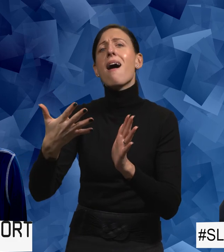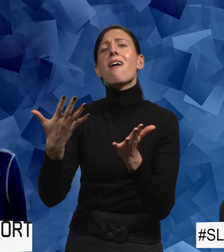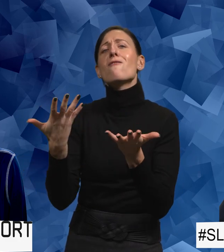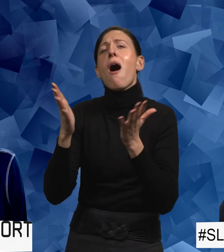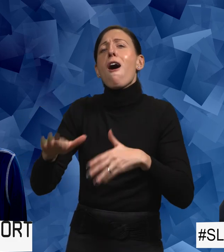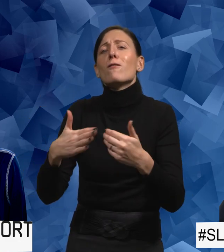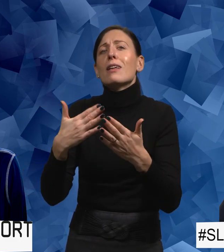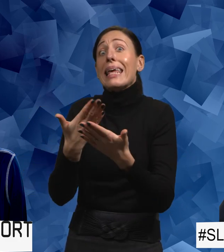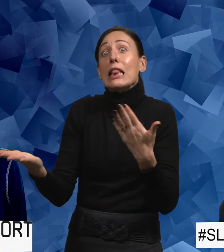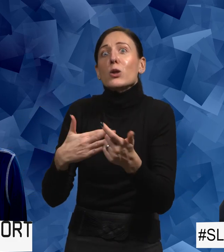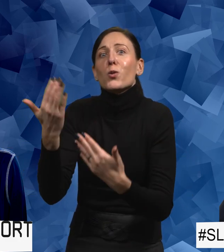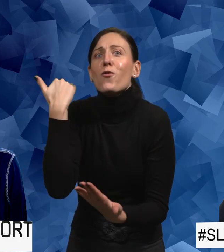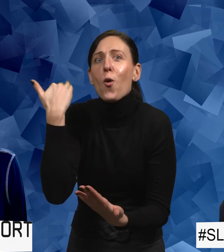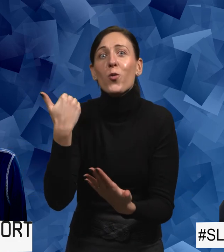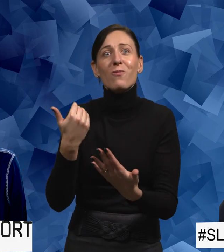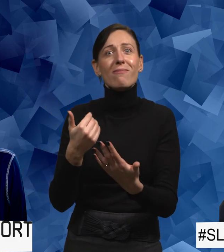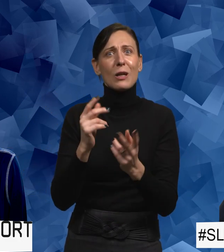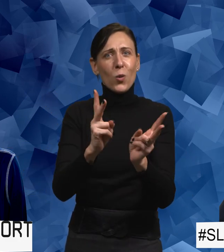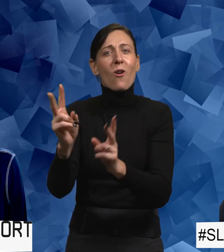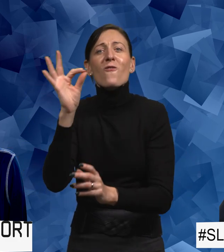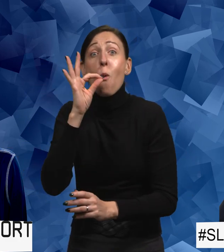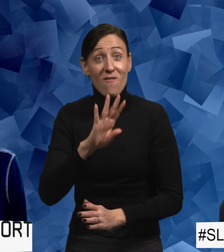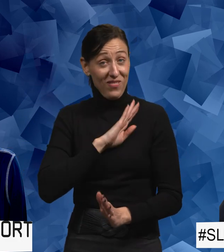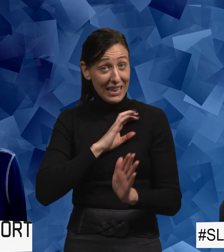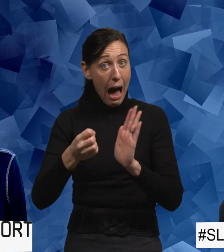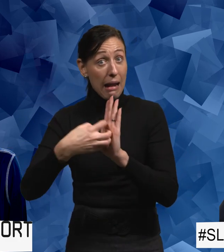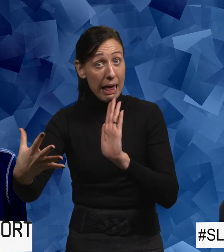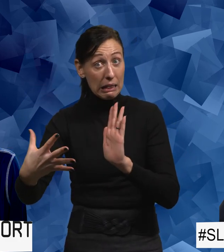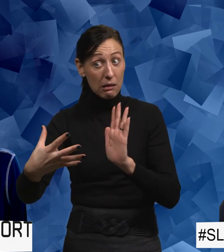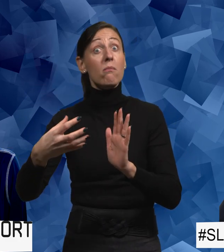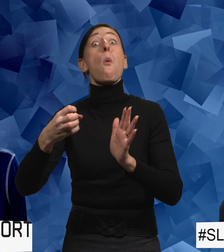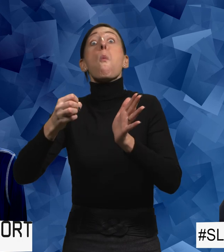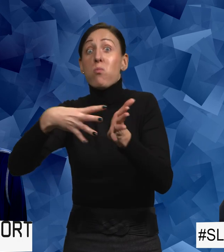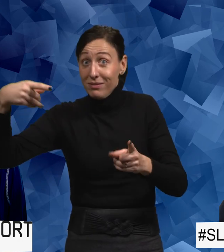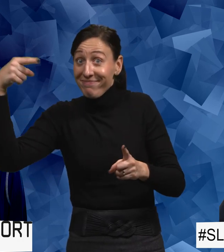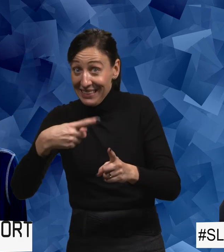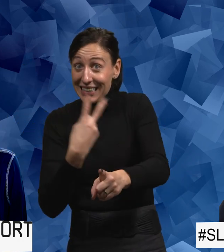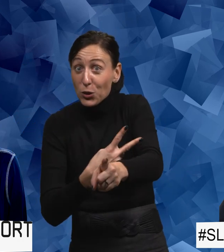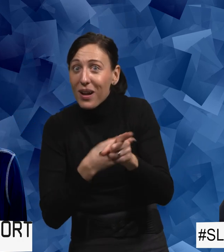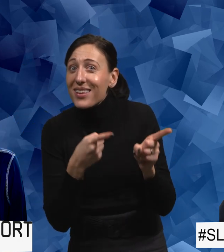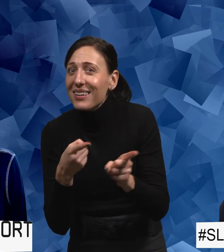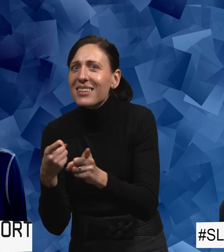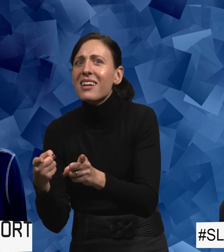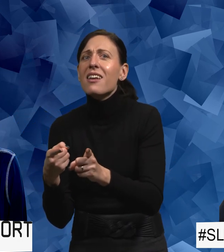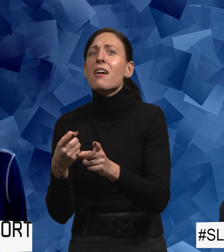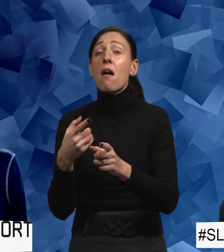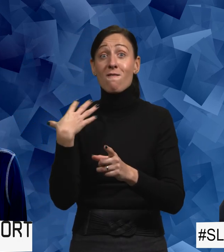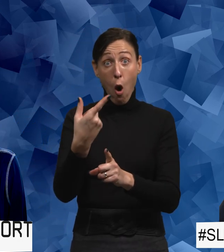det förut faktiskt också frågar om det har funnits anledning utifrån sexuella trakasserier. Var det så att någon